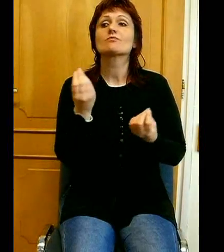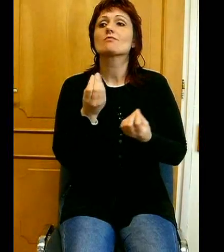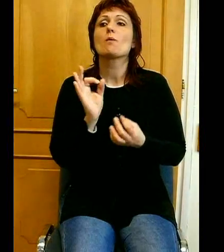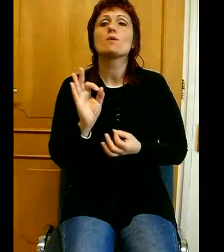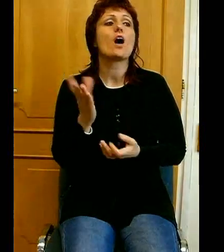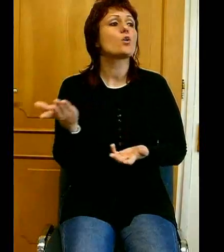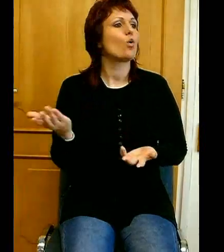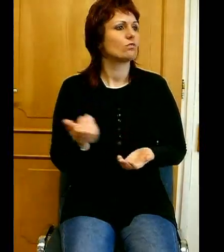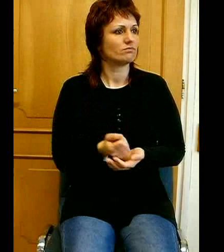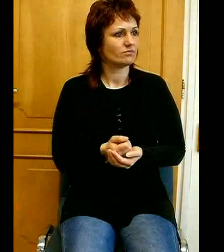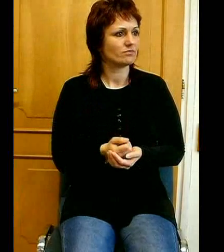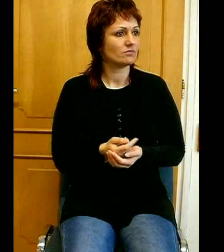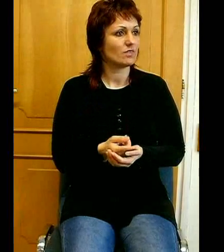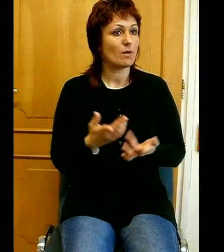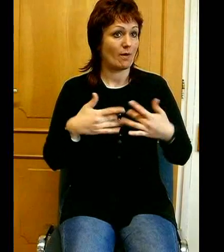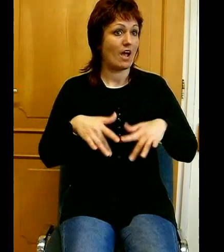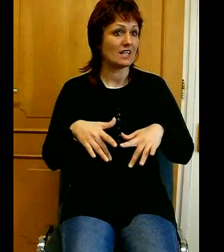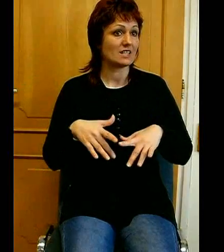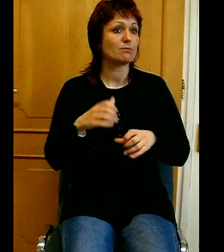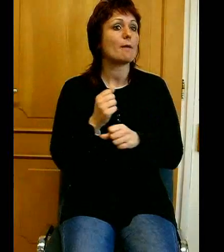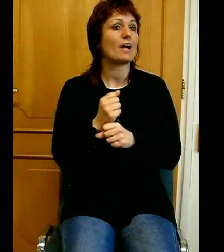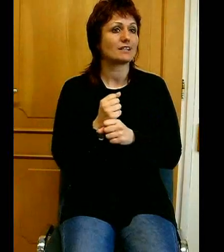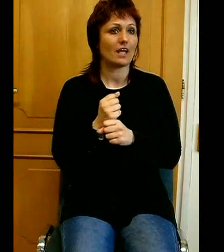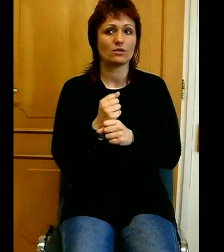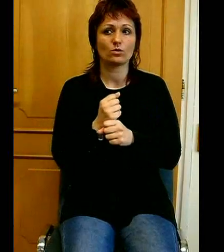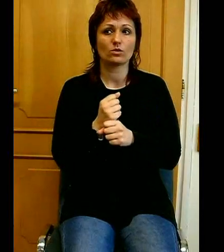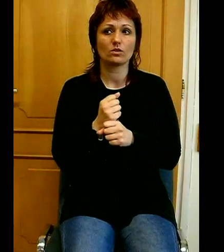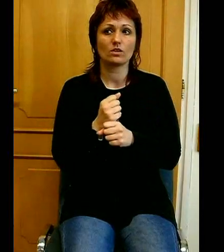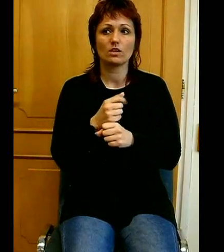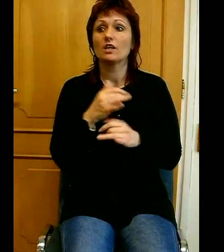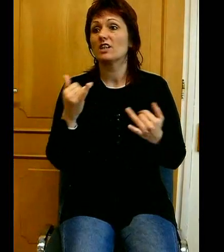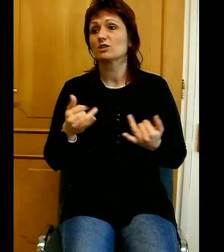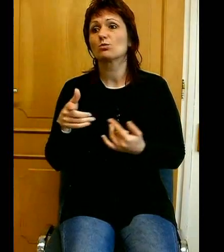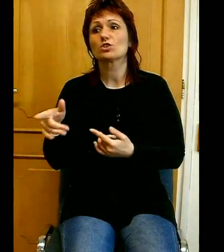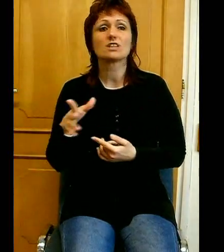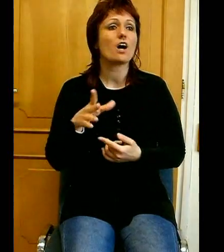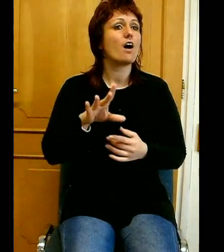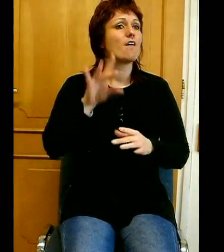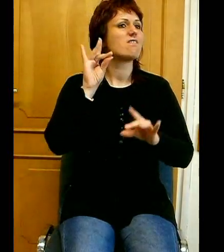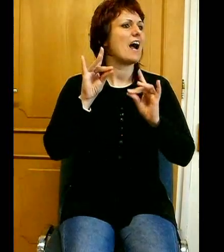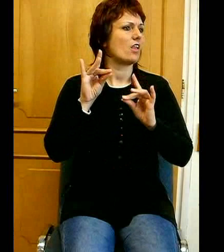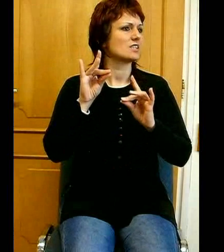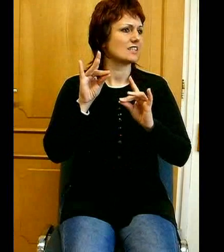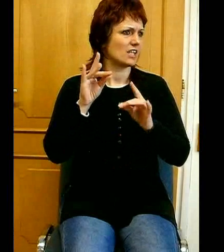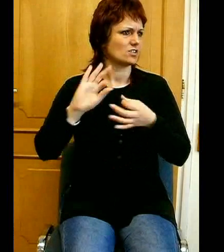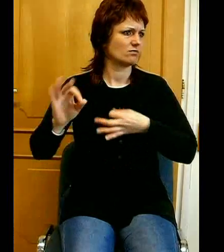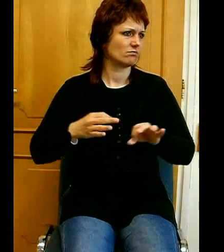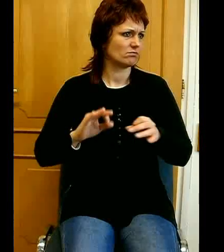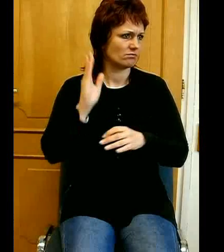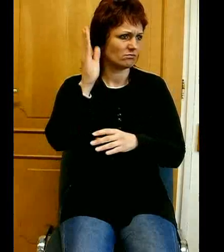helyzetben mi megtehetünk? És itt a választással készülve erről is világosan kell beszélni, remélte azt,